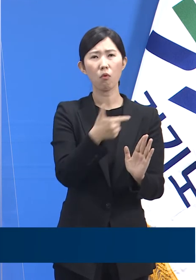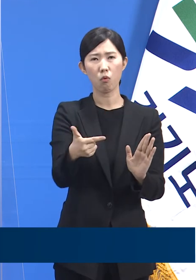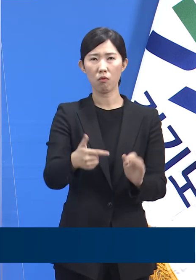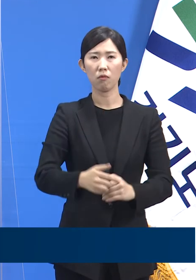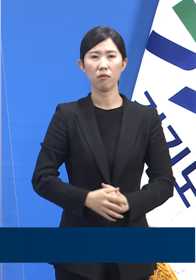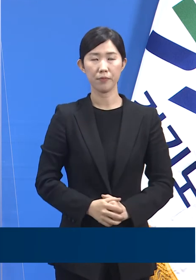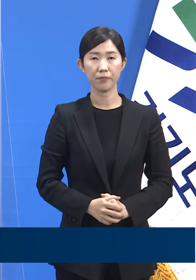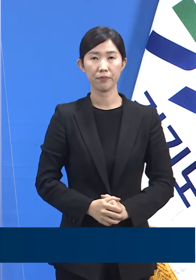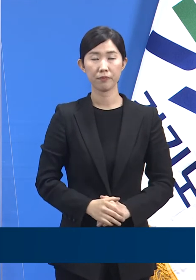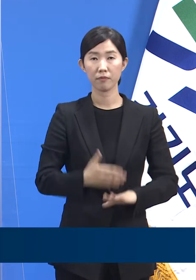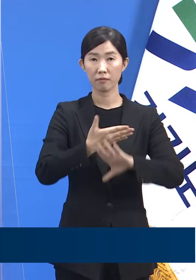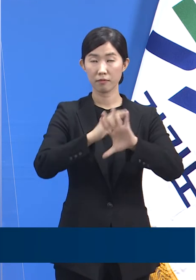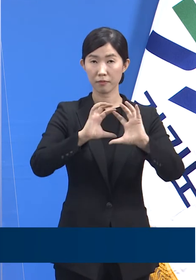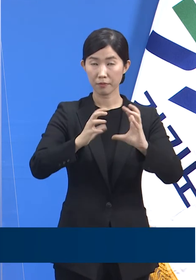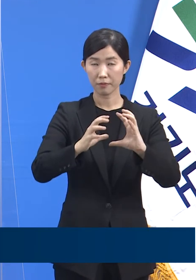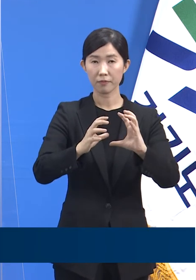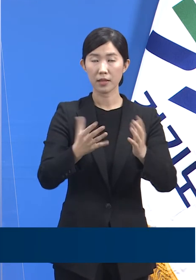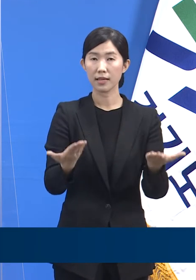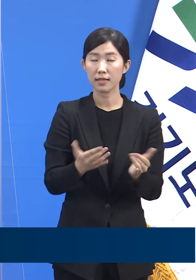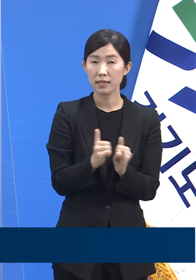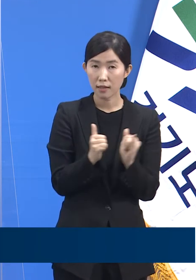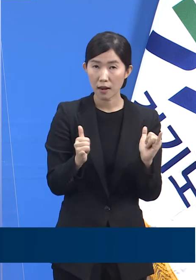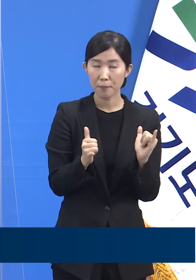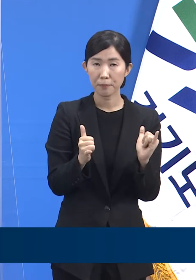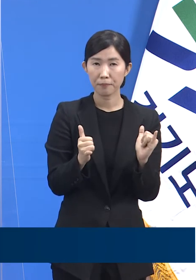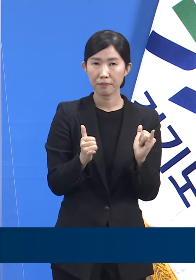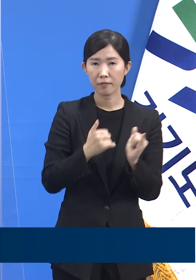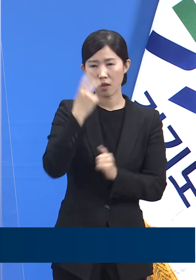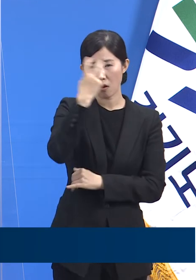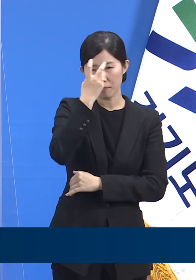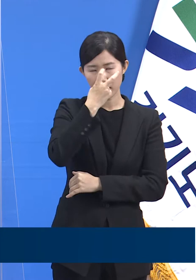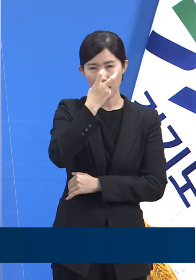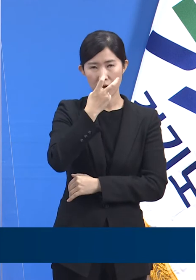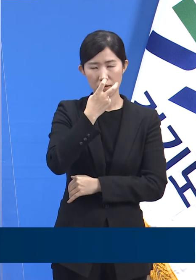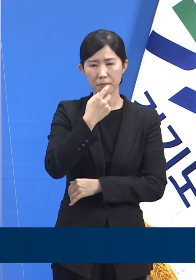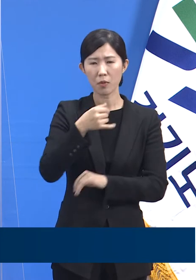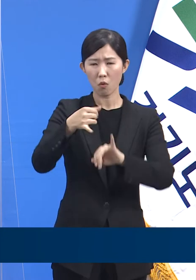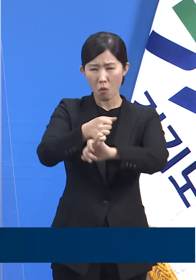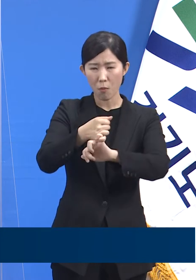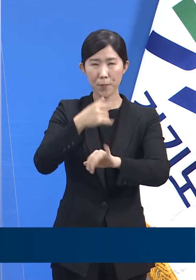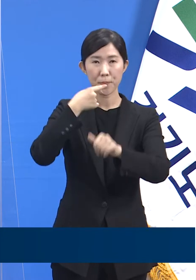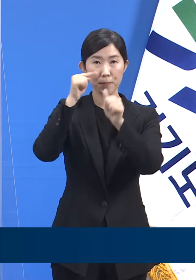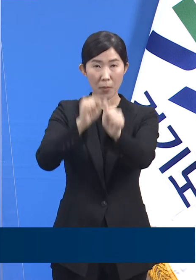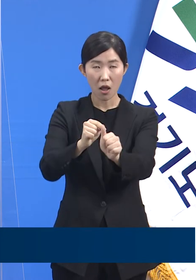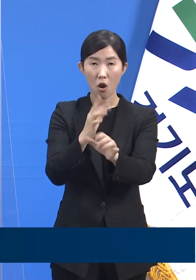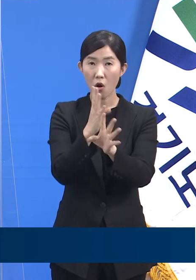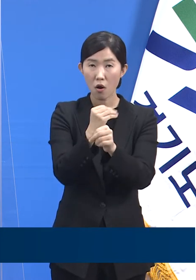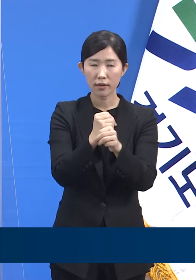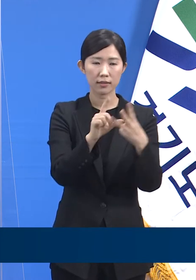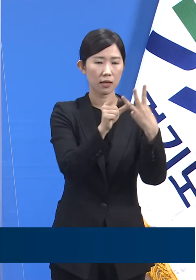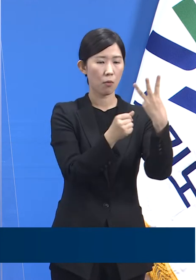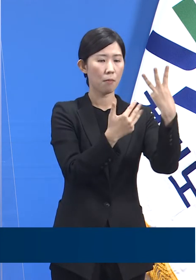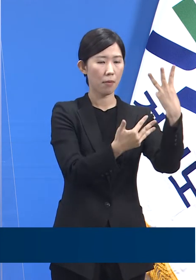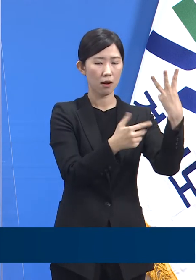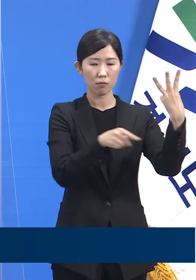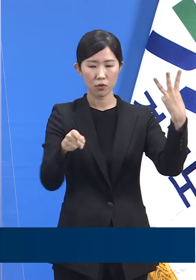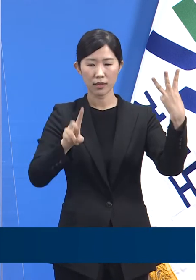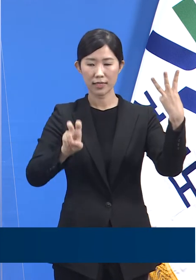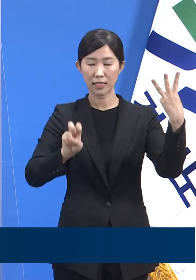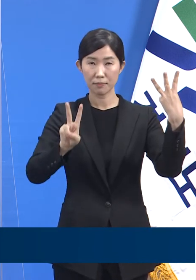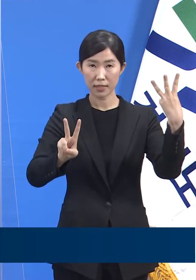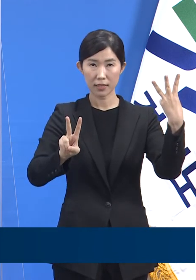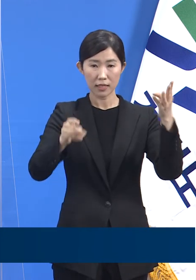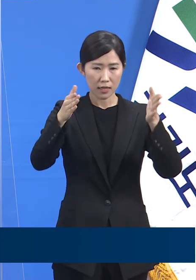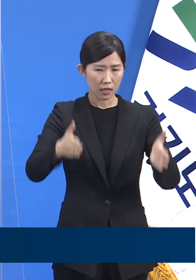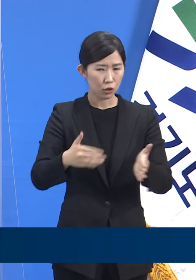외국인 노동자 진단검사 행정명령이 발동된 3월 8일부터 22일까지 15일에